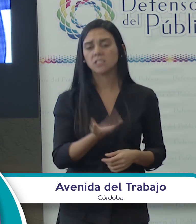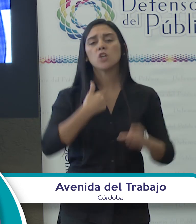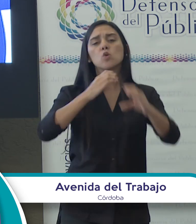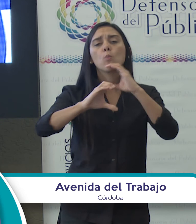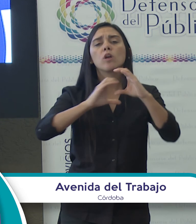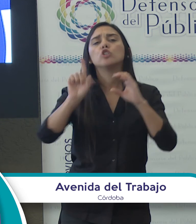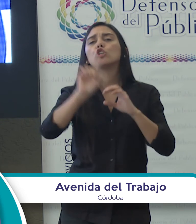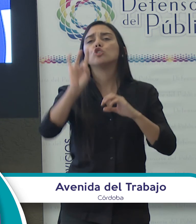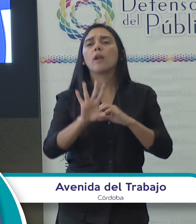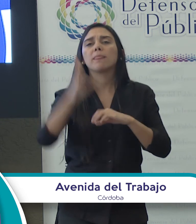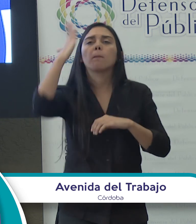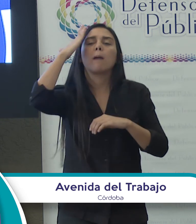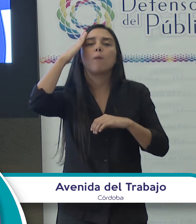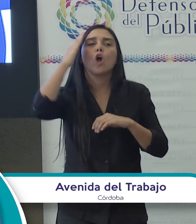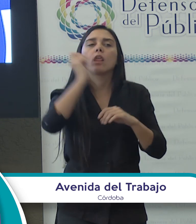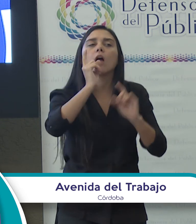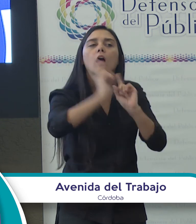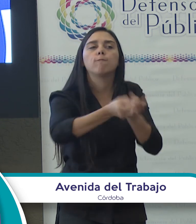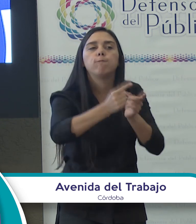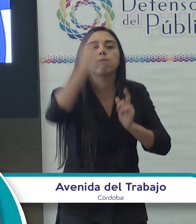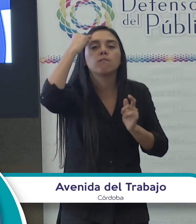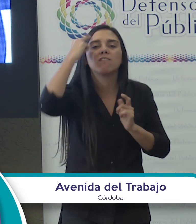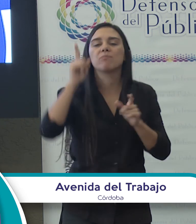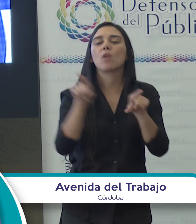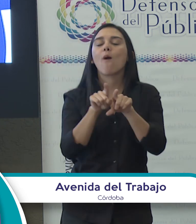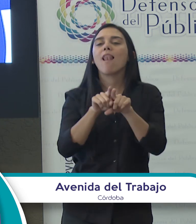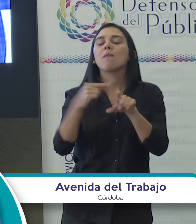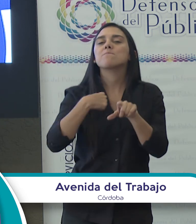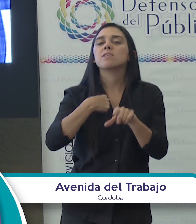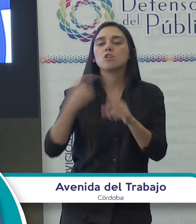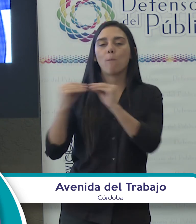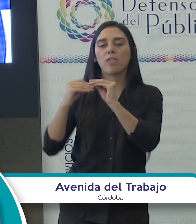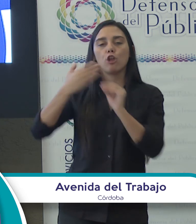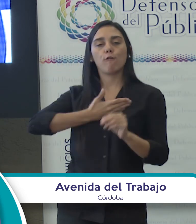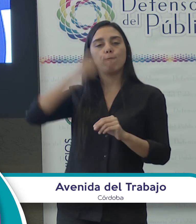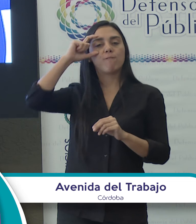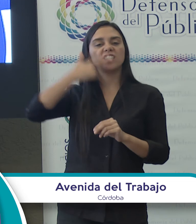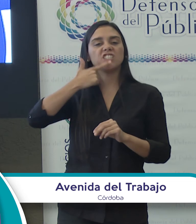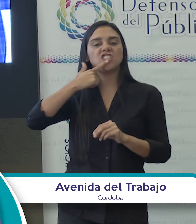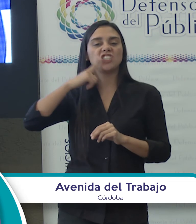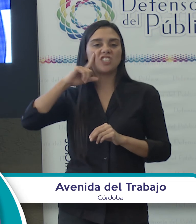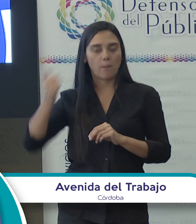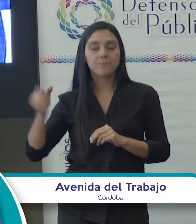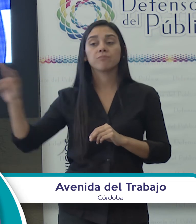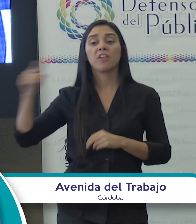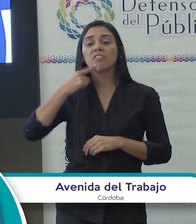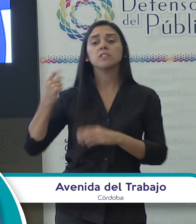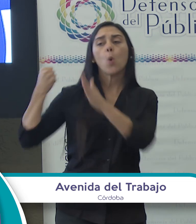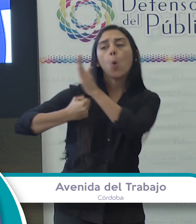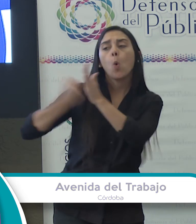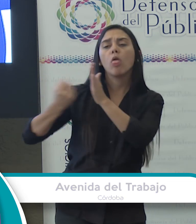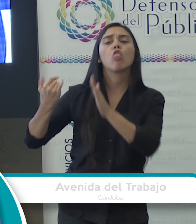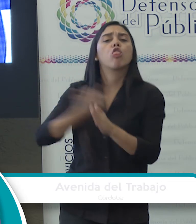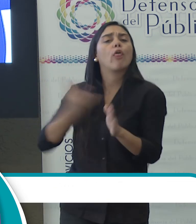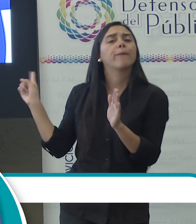también para anclarnos en la memoria, es decir, lo que decía el compañero Emiliano Fecia, por qué luchamos, de dónde venimos y por último pensar